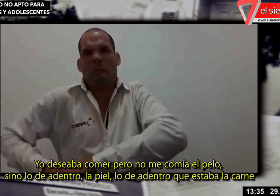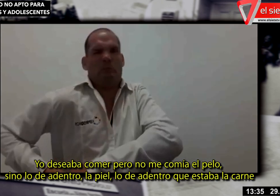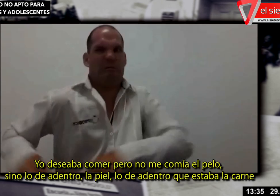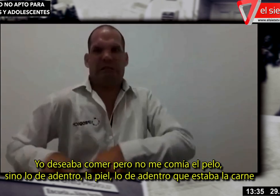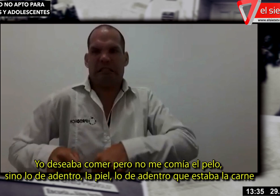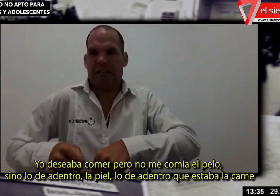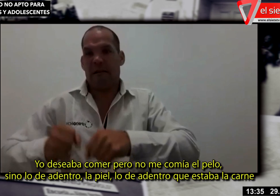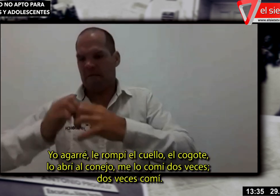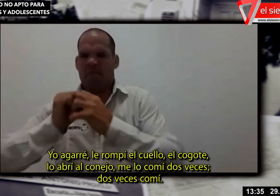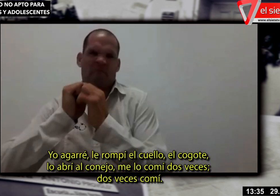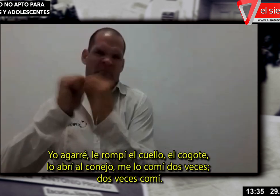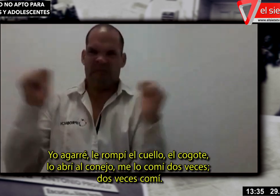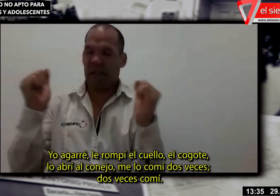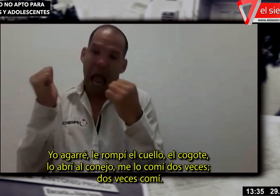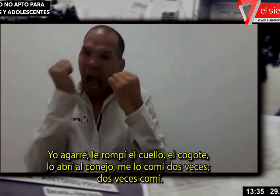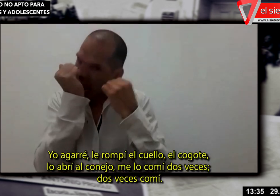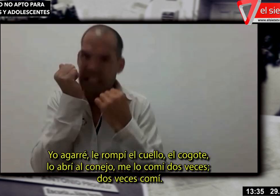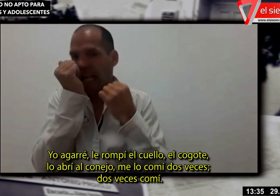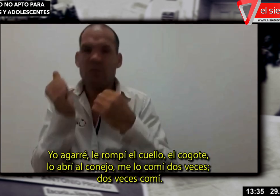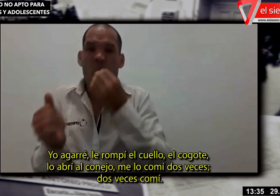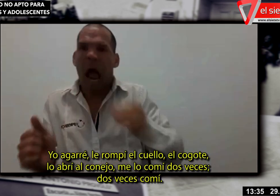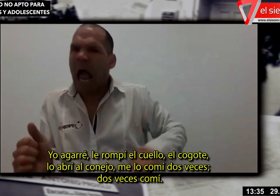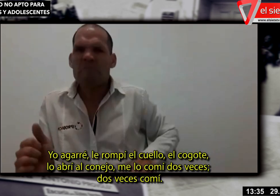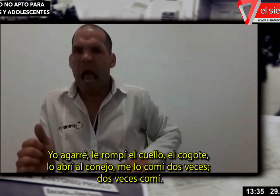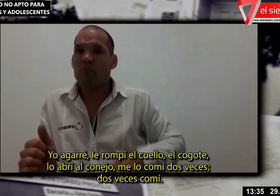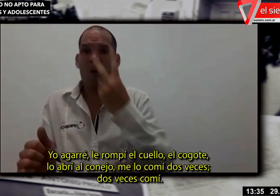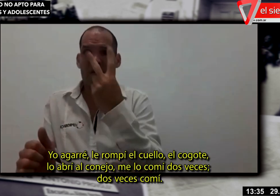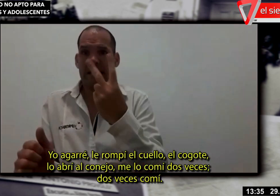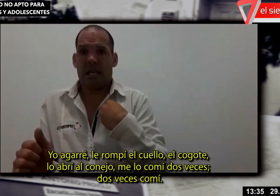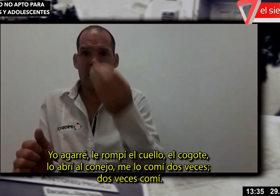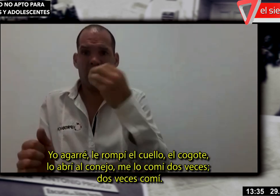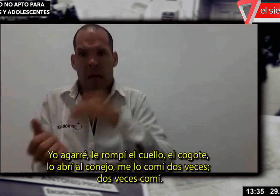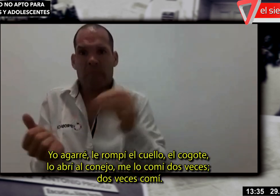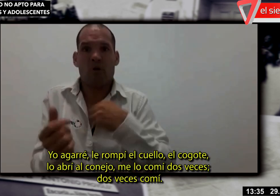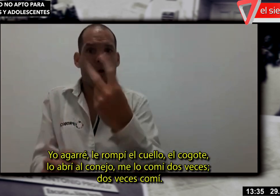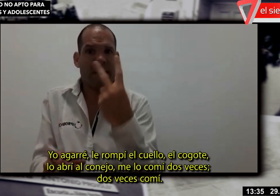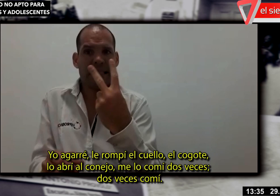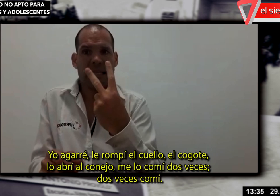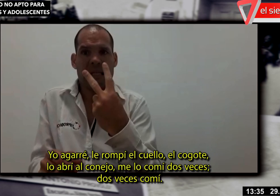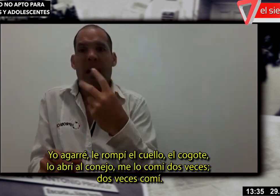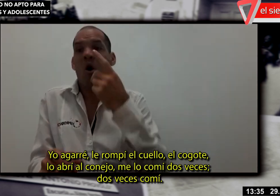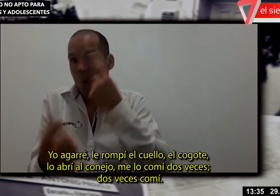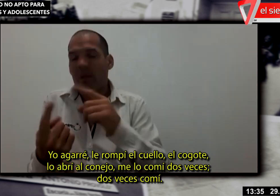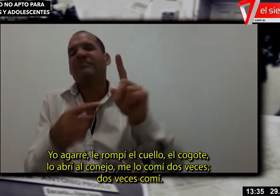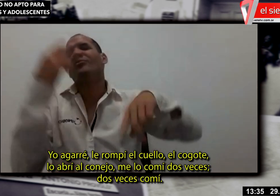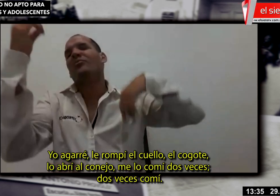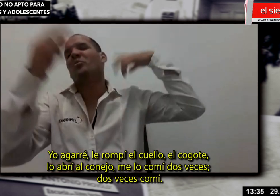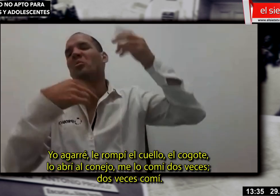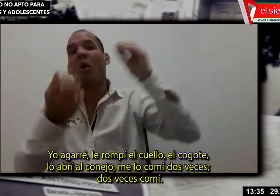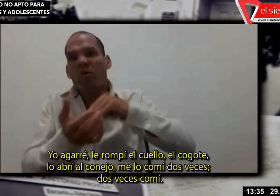adentro, que estaba la carne. Yo agarré, le rompí el cuello al cogote, lo abrí al conejo, me lo comí.